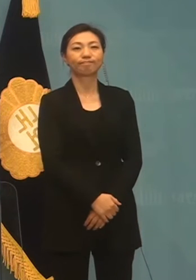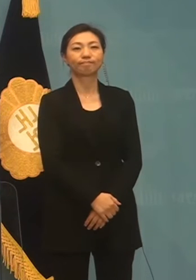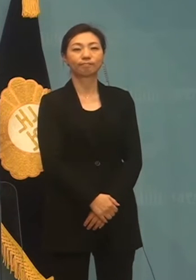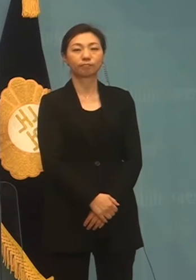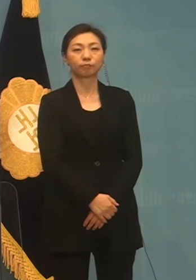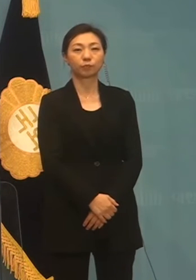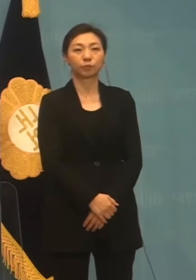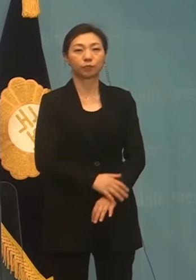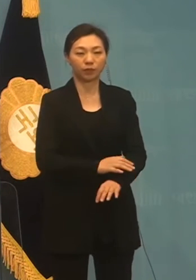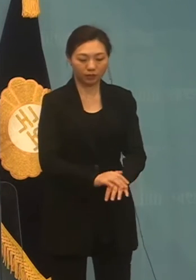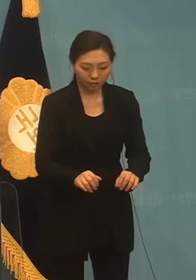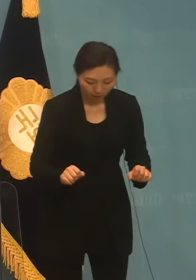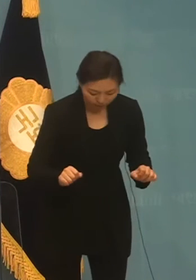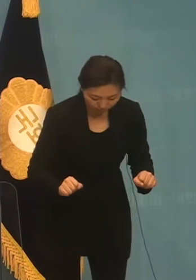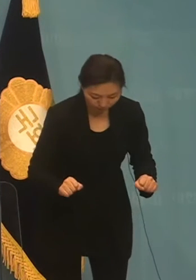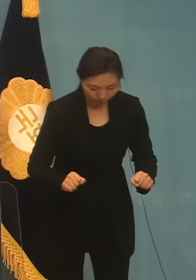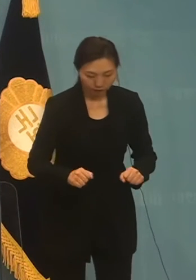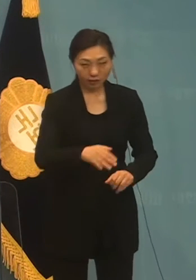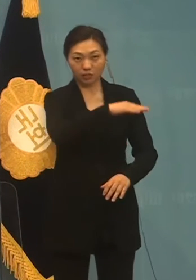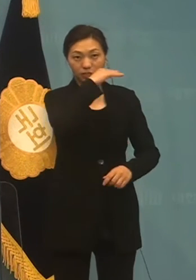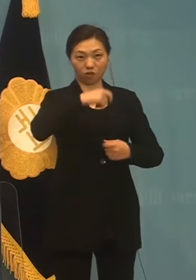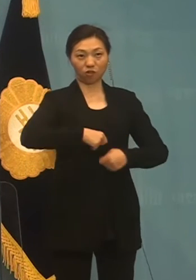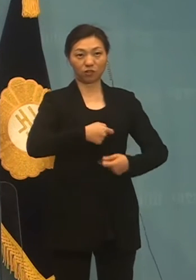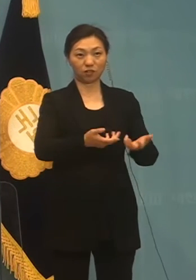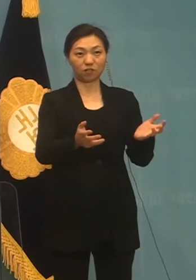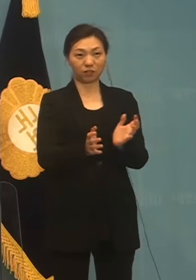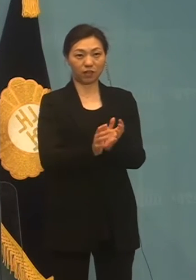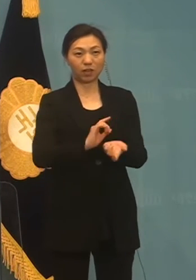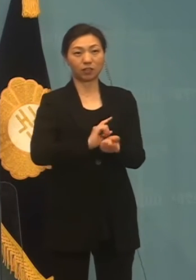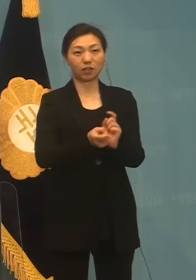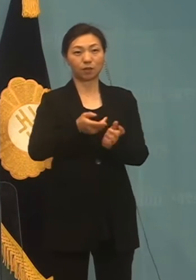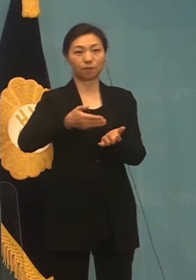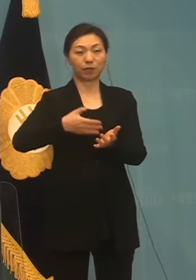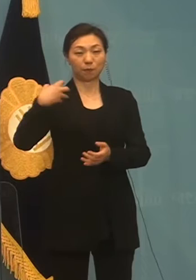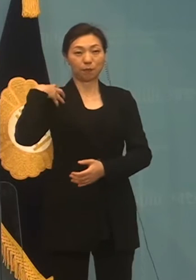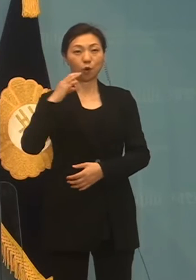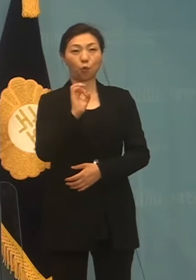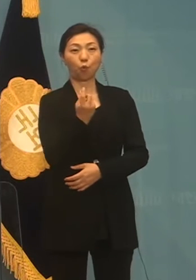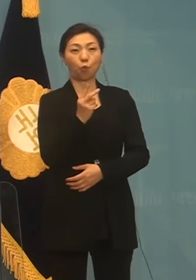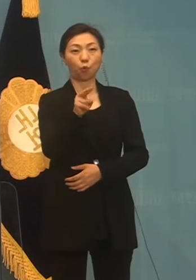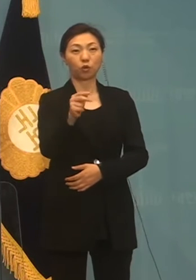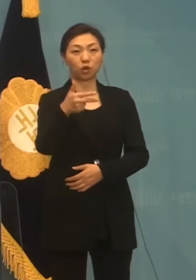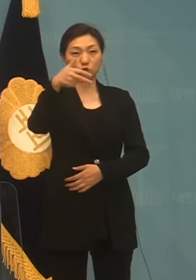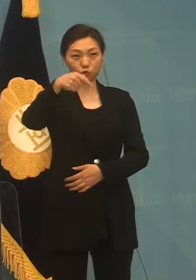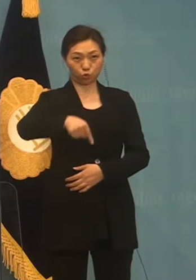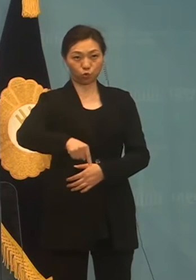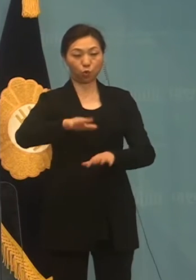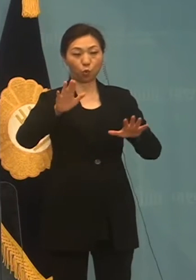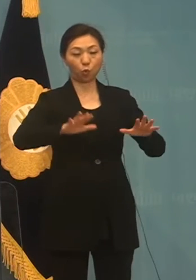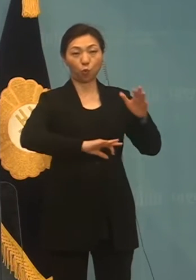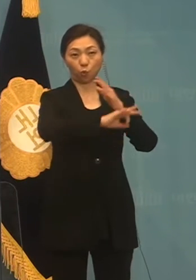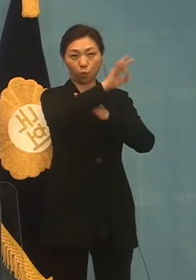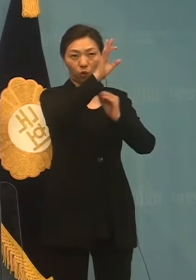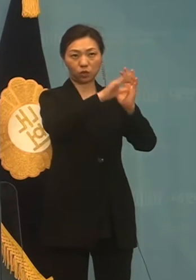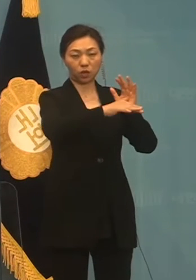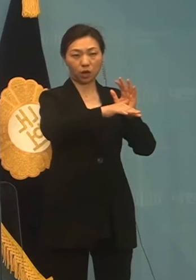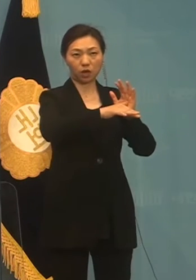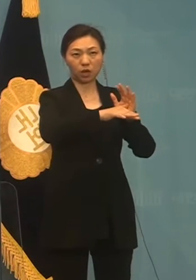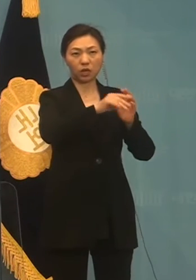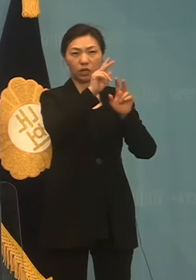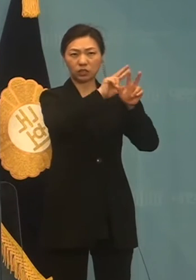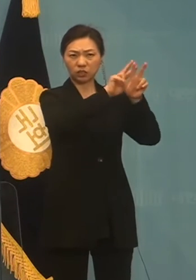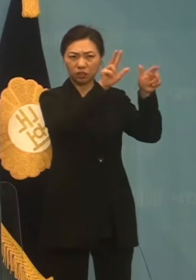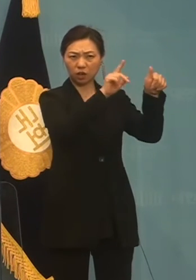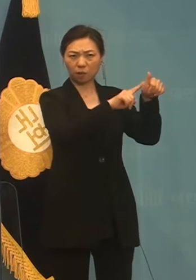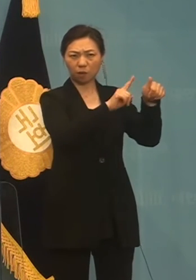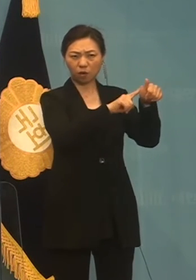네, 안녕하십니까. 정의당 대변인 여련주입니다. 오늘 오후에는 이재명 후보의 국공과